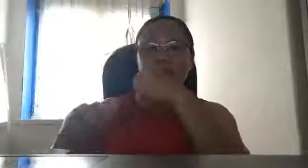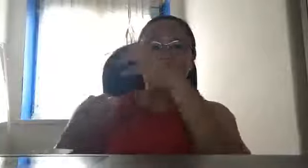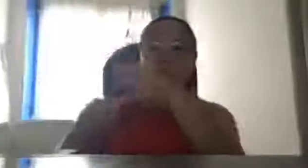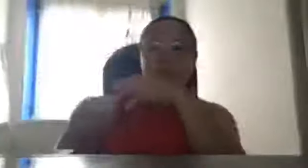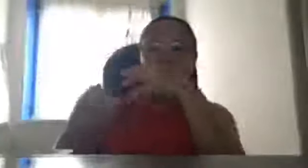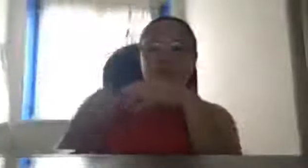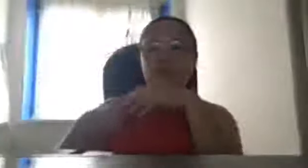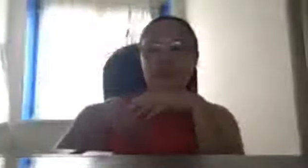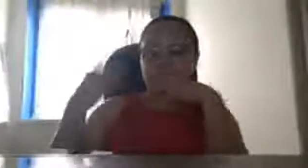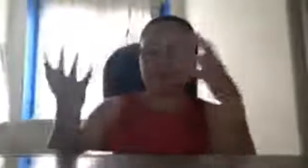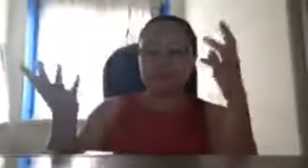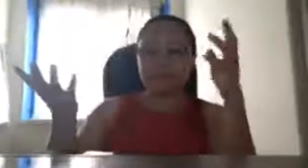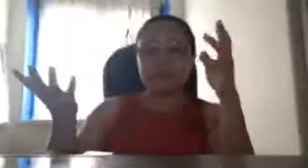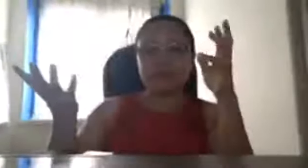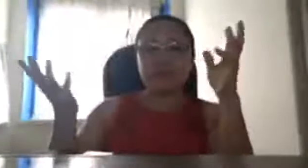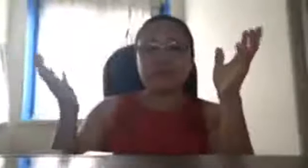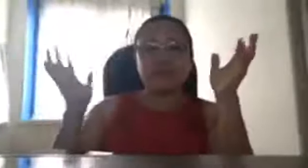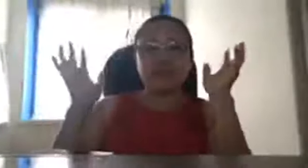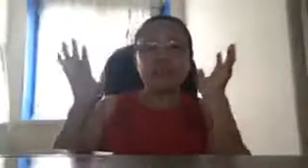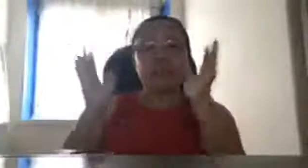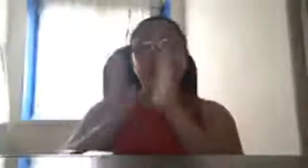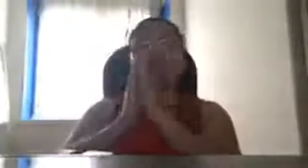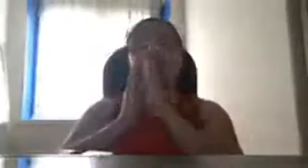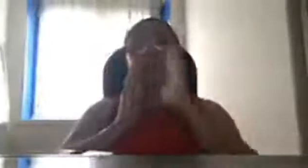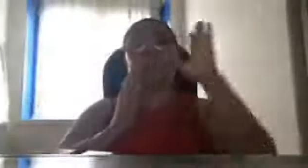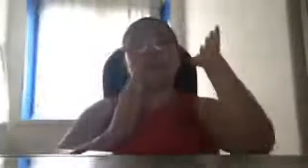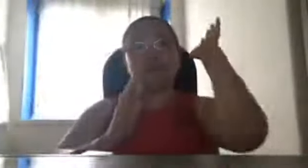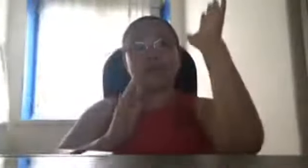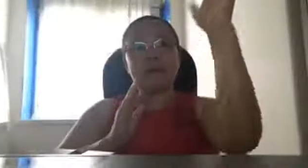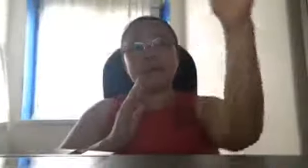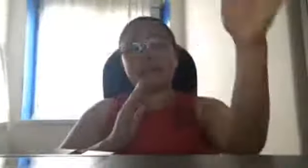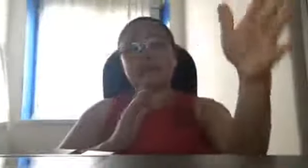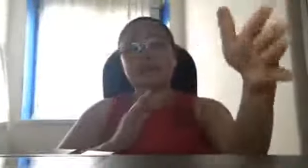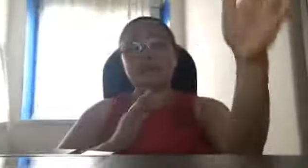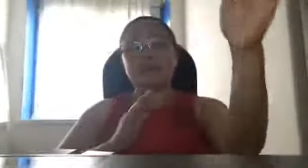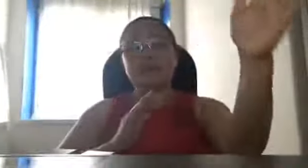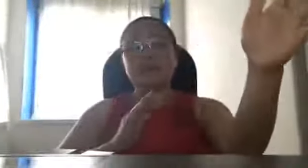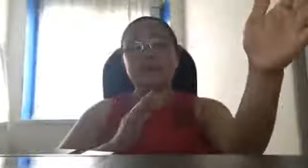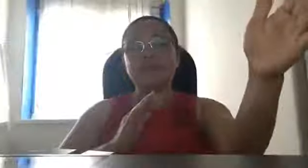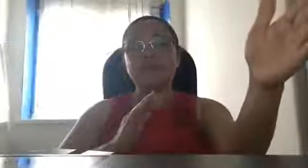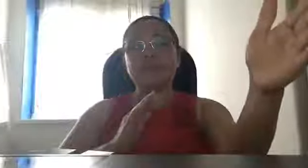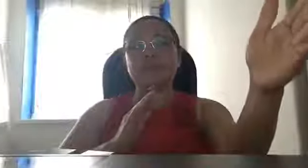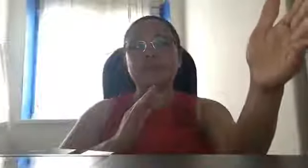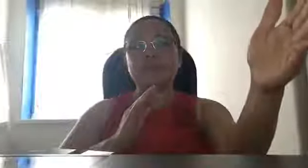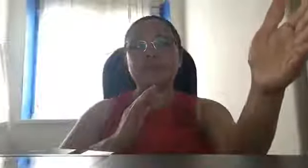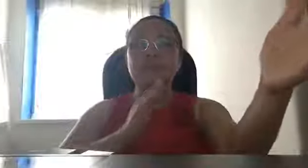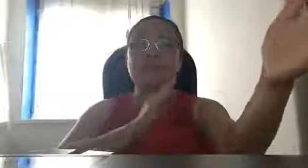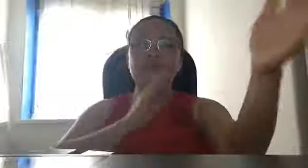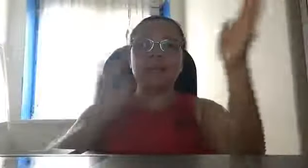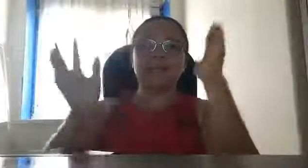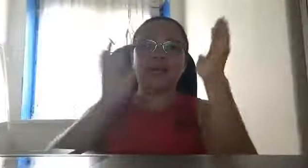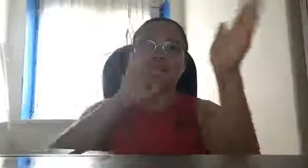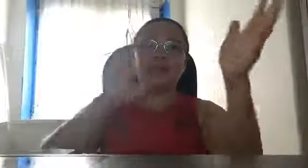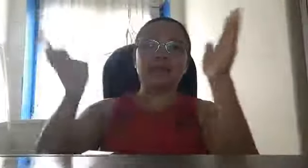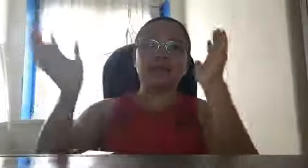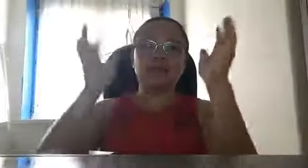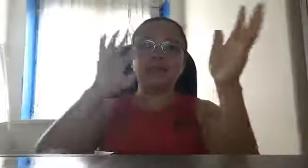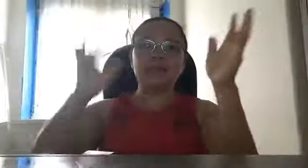bumili ang bumili so ibig sabihin yung mga farmers sa kaduluduluhan ng Pilipinas kung mayroon na tayong good